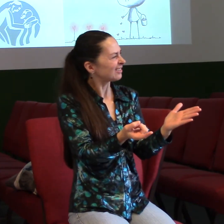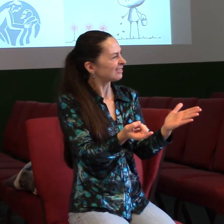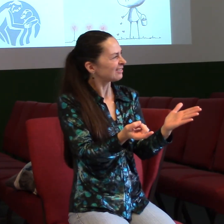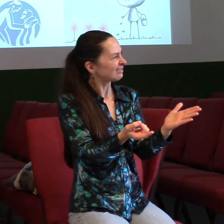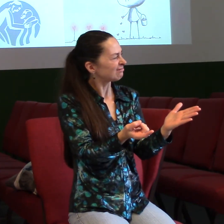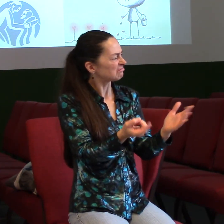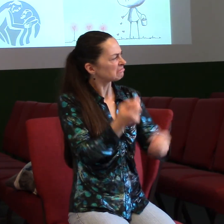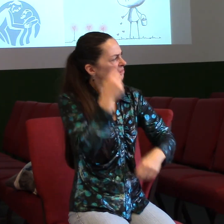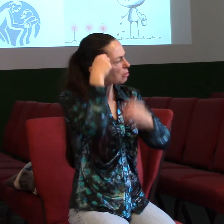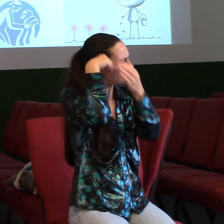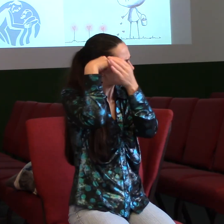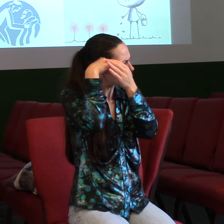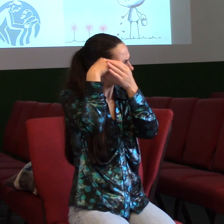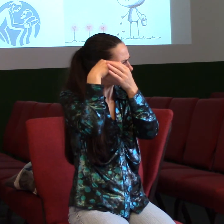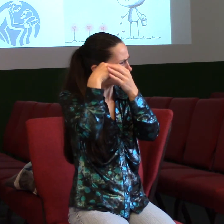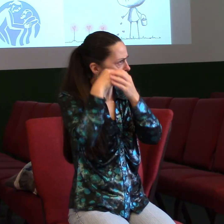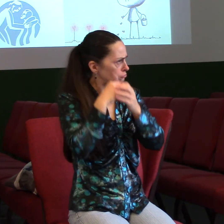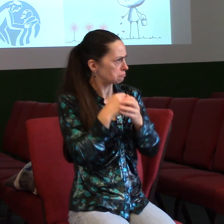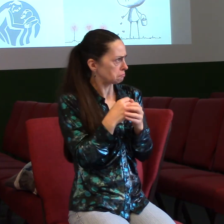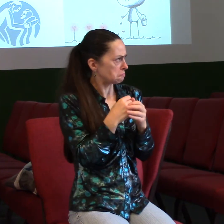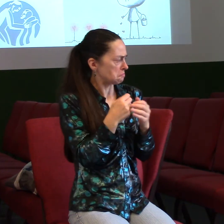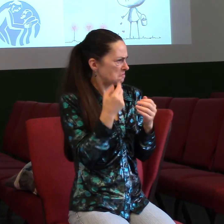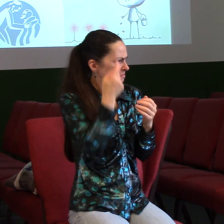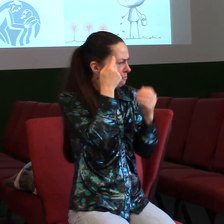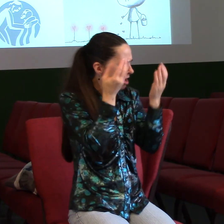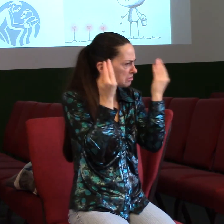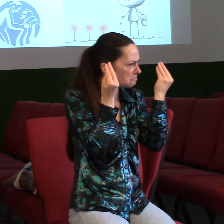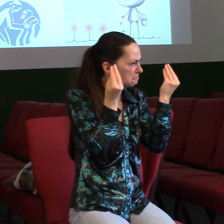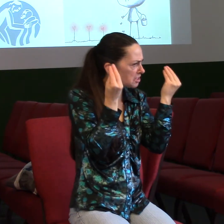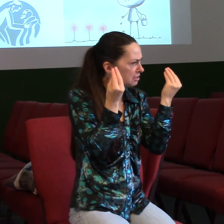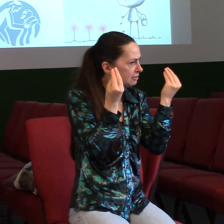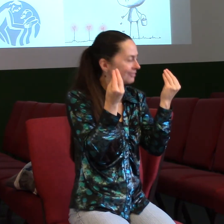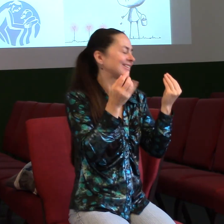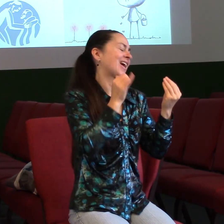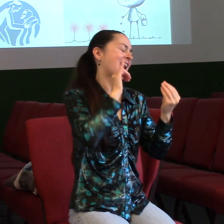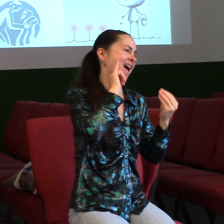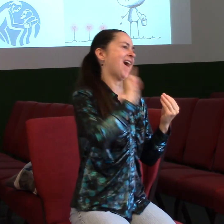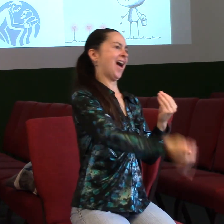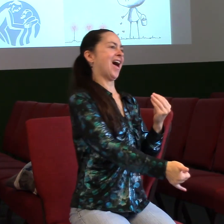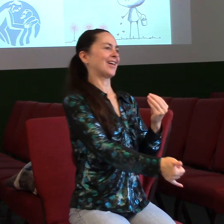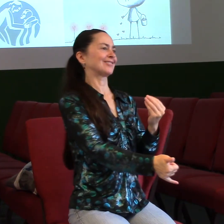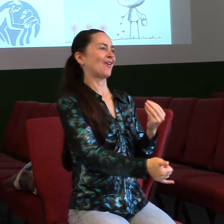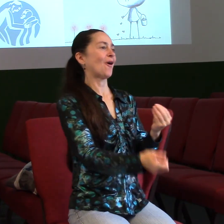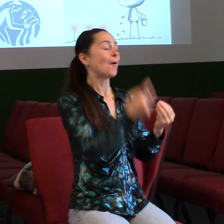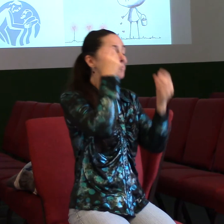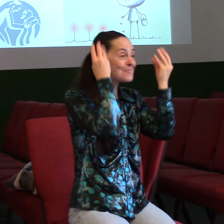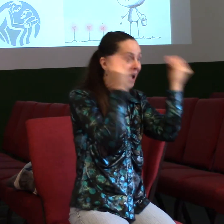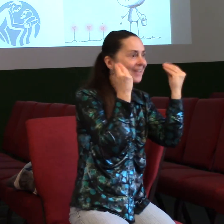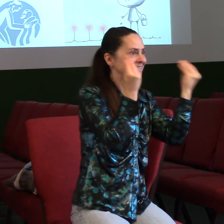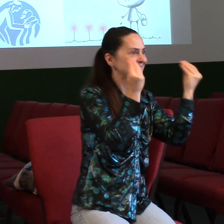to? A já vidím, že stálo. Že to stojí za to, protože lidi jsou, z toho mají radost a moje vlastní děti jsou z toho nadšené.